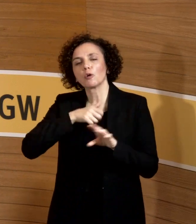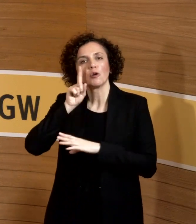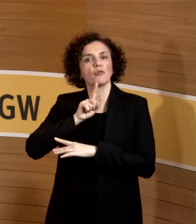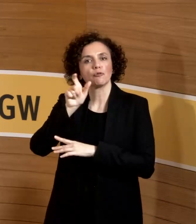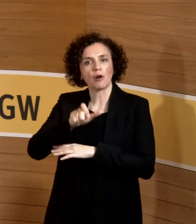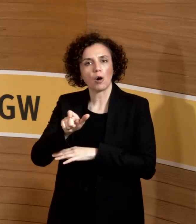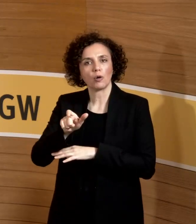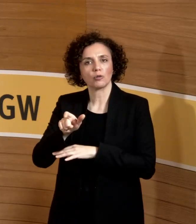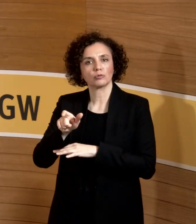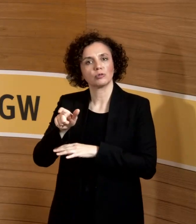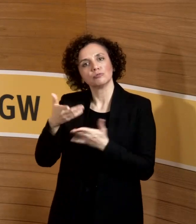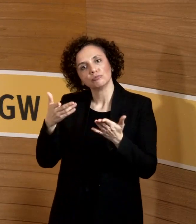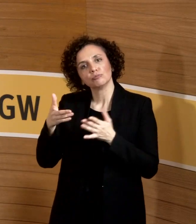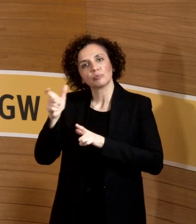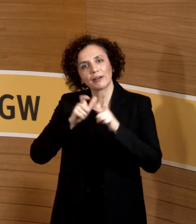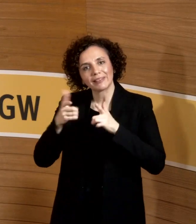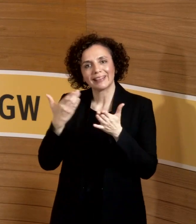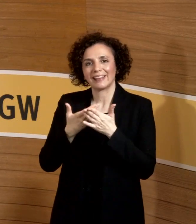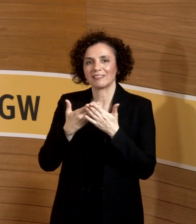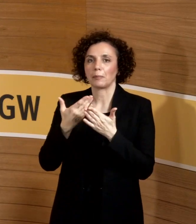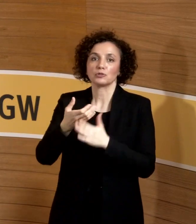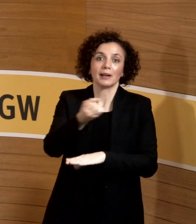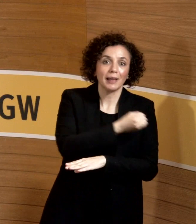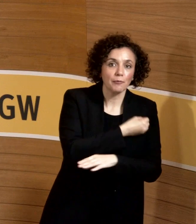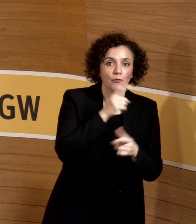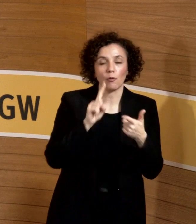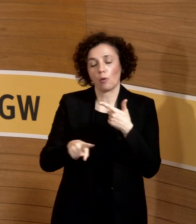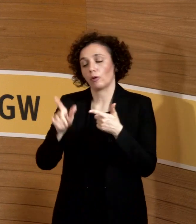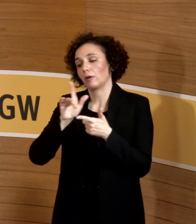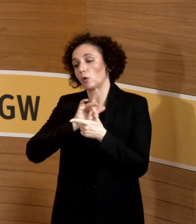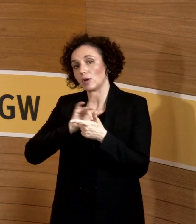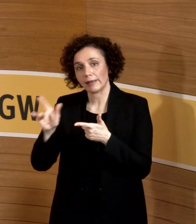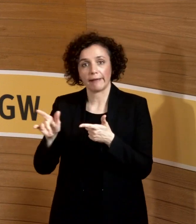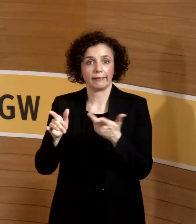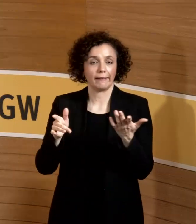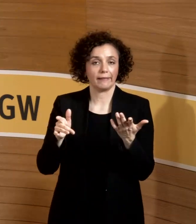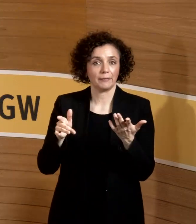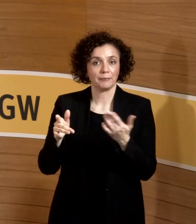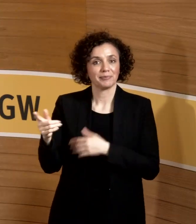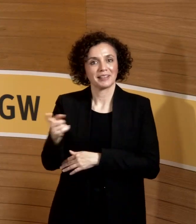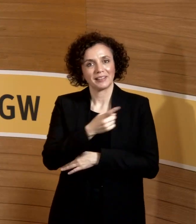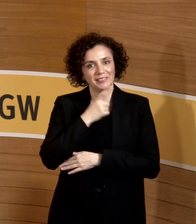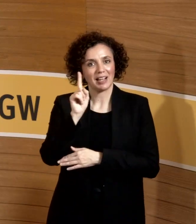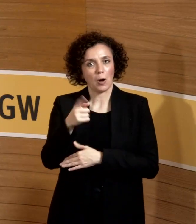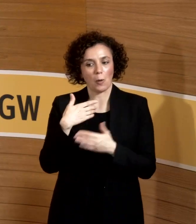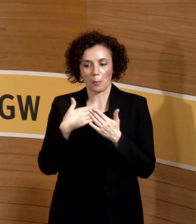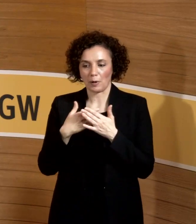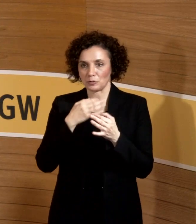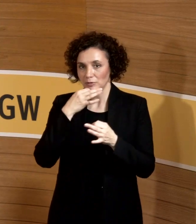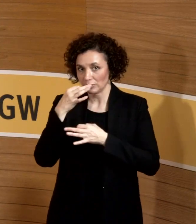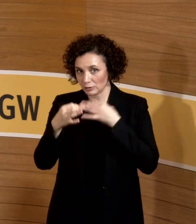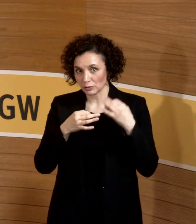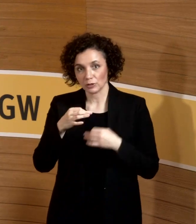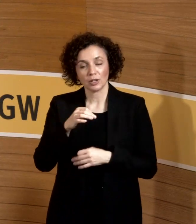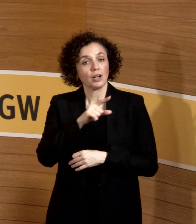Sie beraten zu Impfungen, nochmal zur Hygiene, bieten an, wir machen es, dürfen es zum Glück auch Serologien, Zydomäkalie